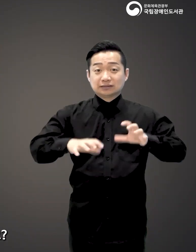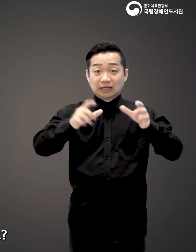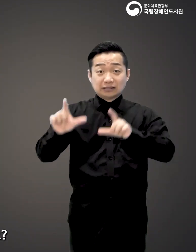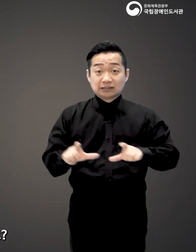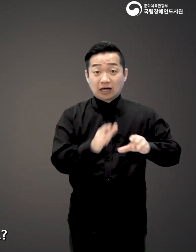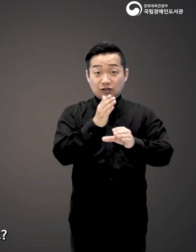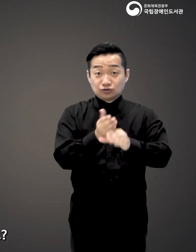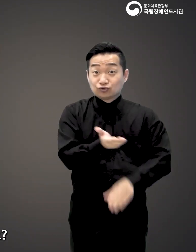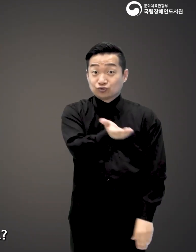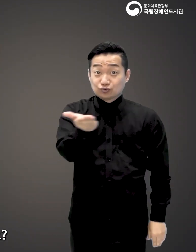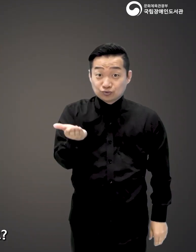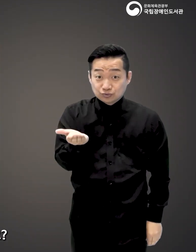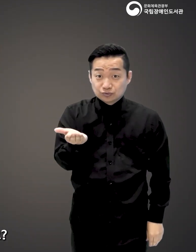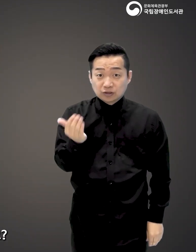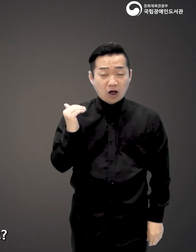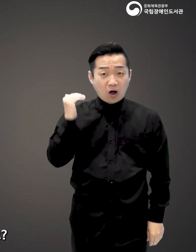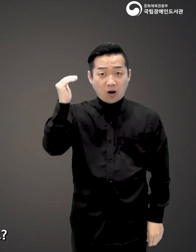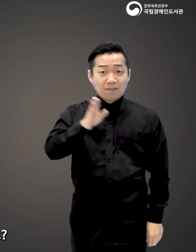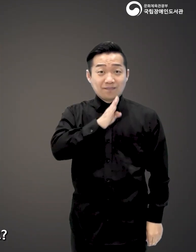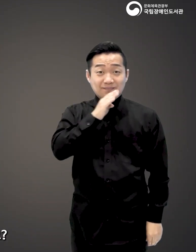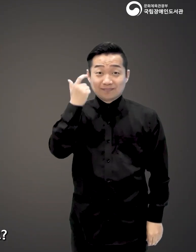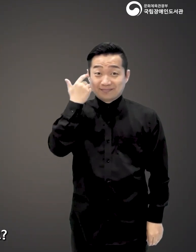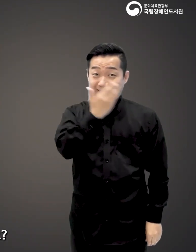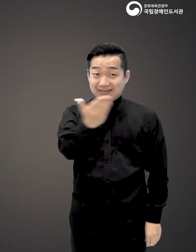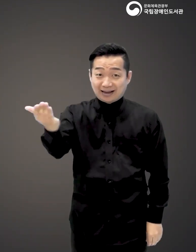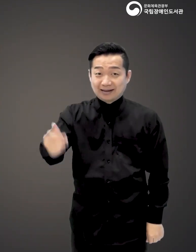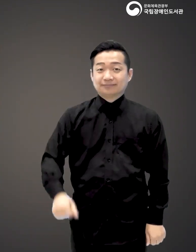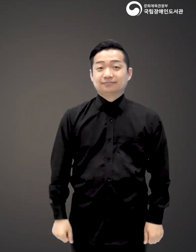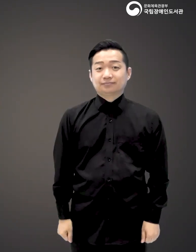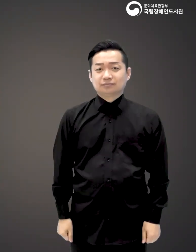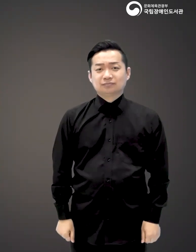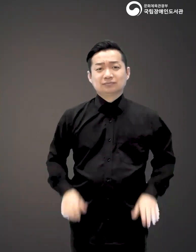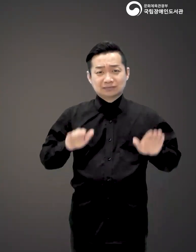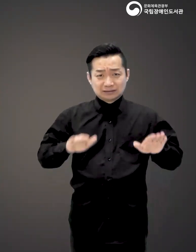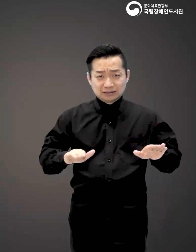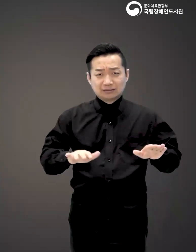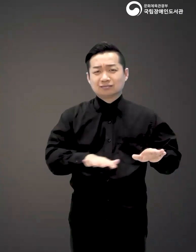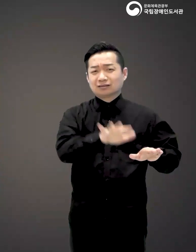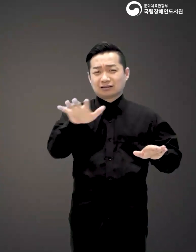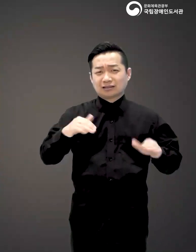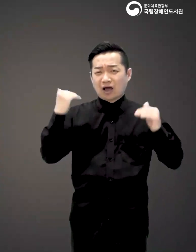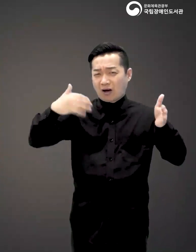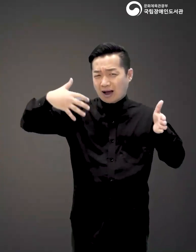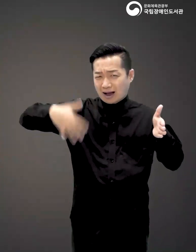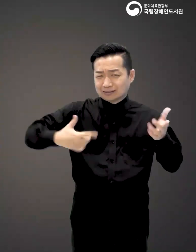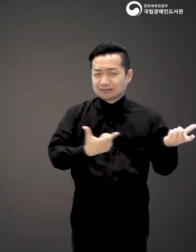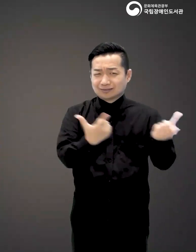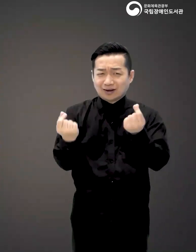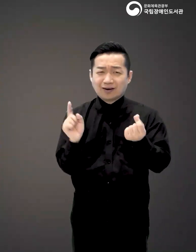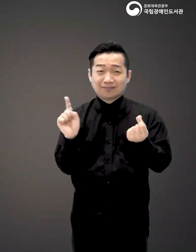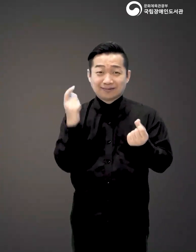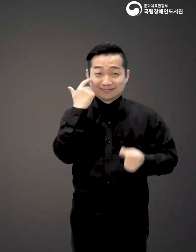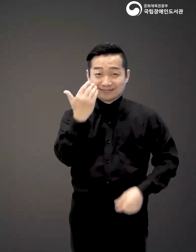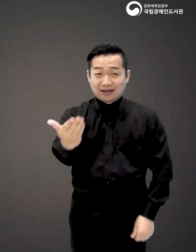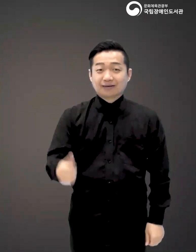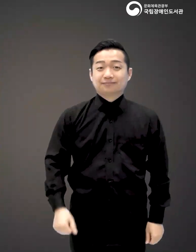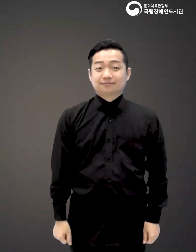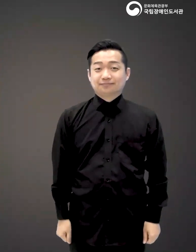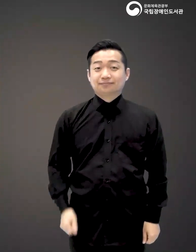이 세상을 살아가고 있는 우리는 성인이 되긴 한 걸까요? 아니면 아직 모두 미성인인 걸까요?